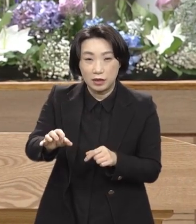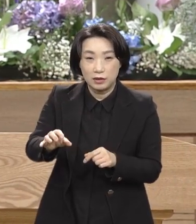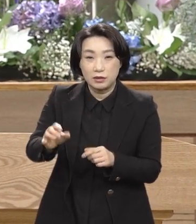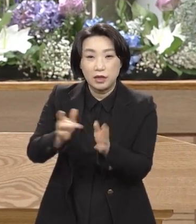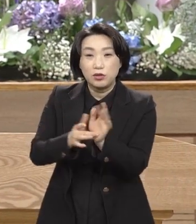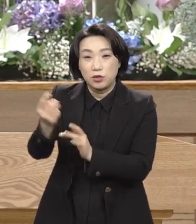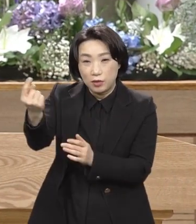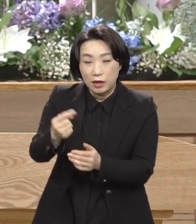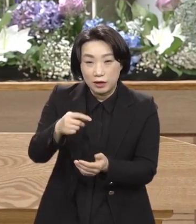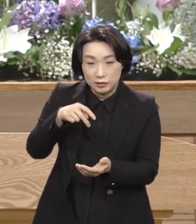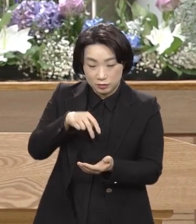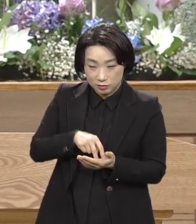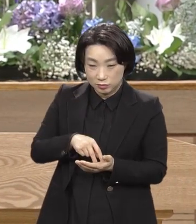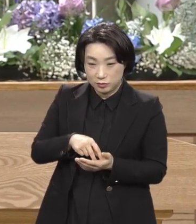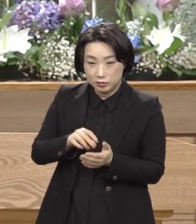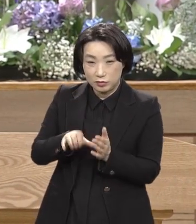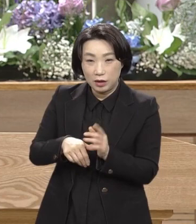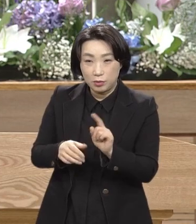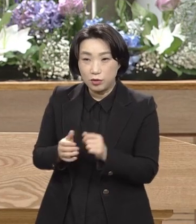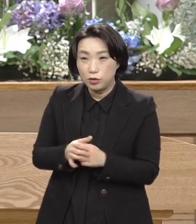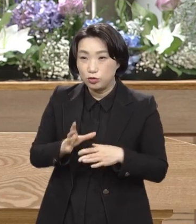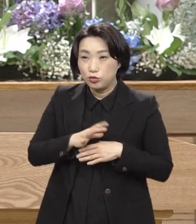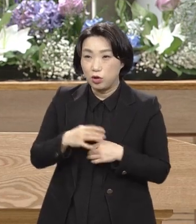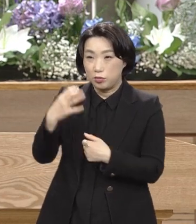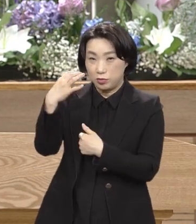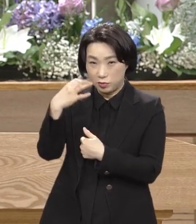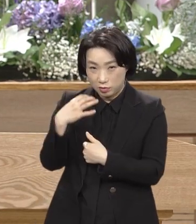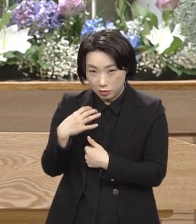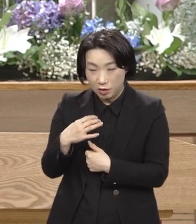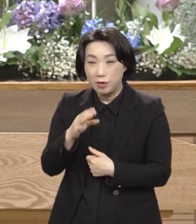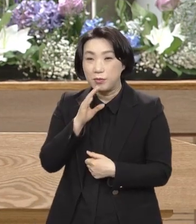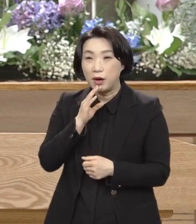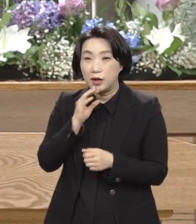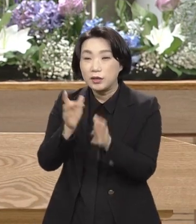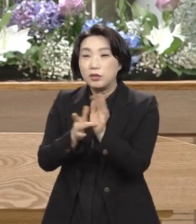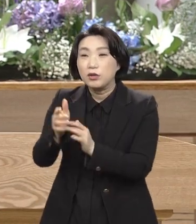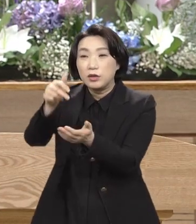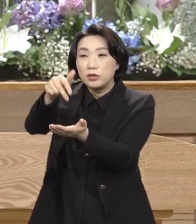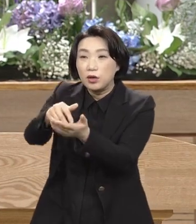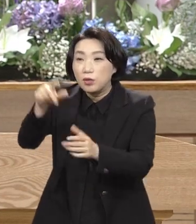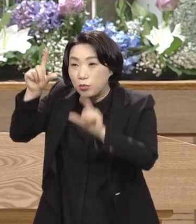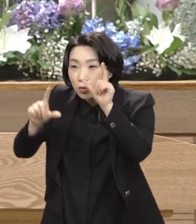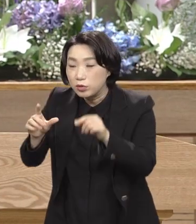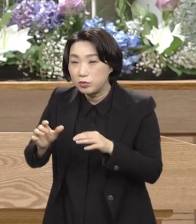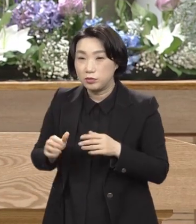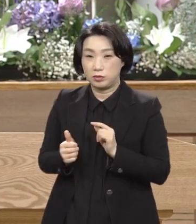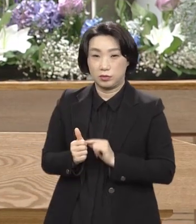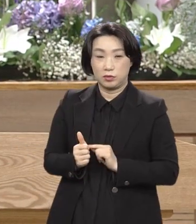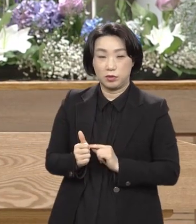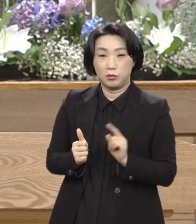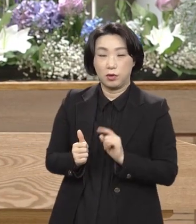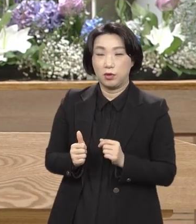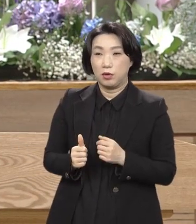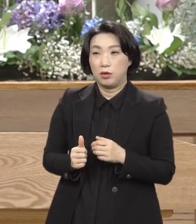지배했고 그가 정말로 서 있는 그 모습 앞에서 빌라도가 얼마나 자신이